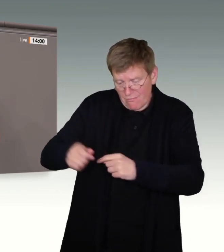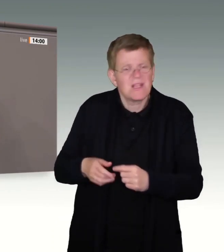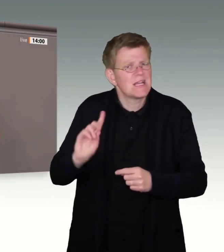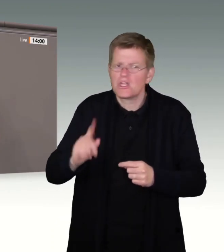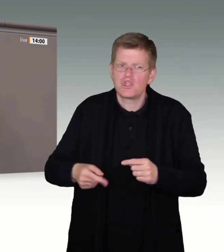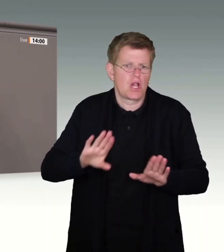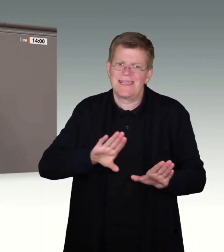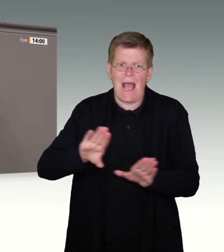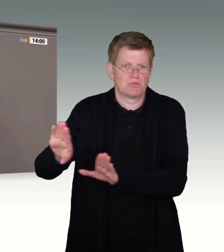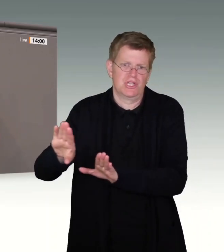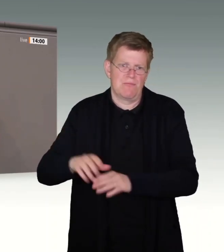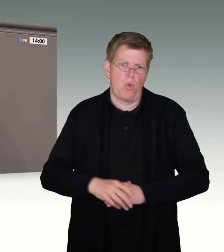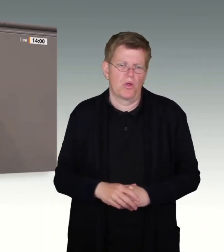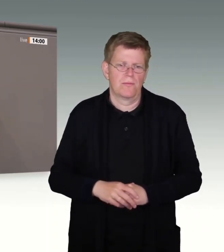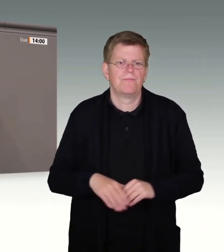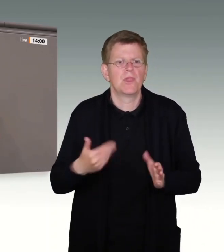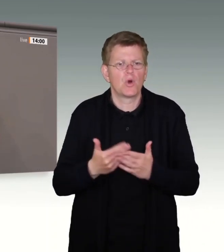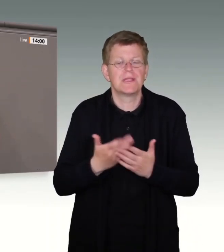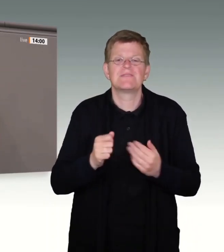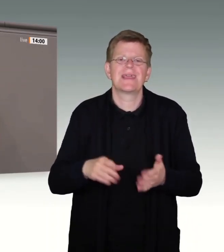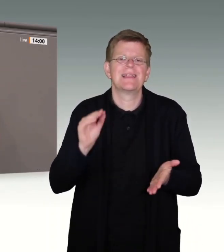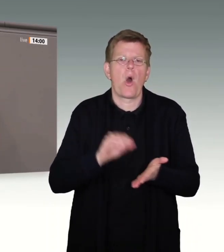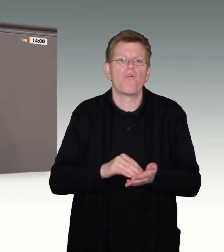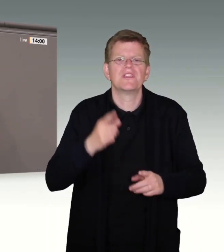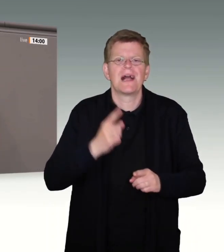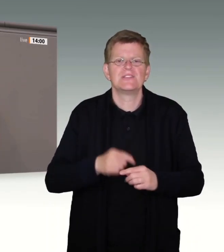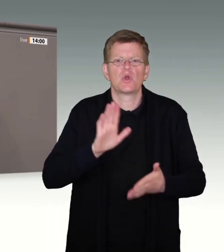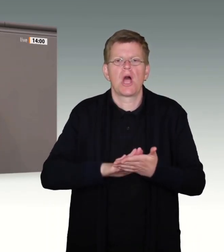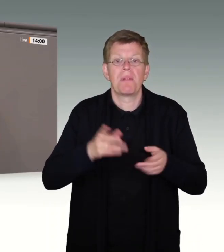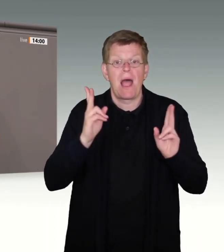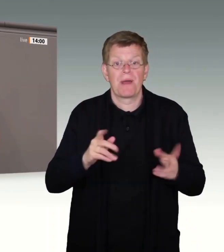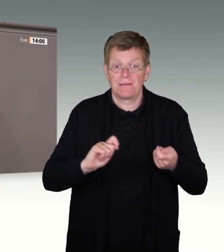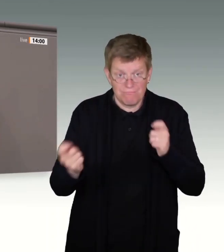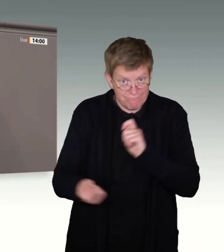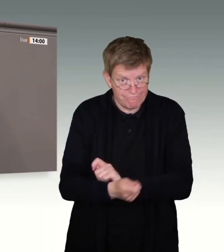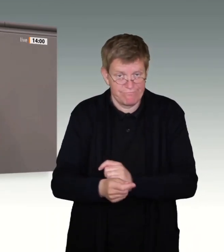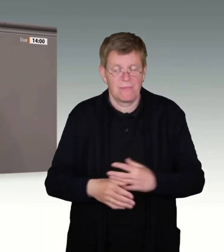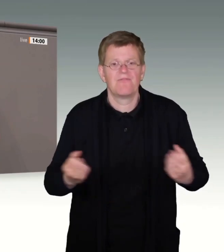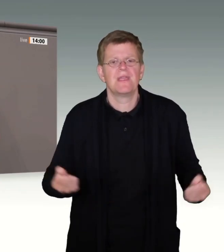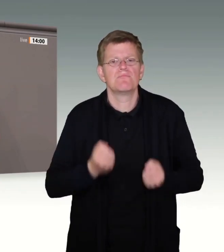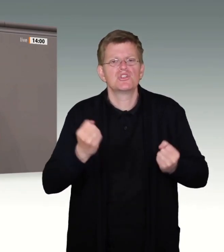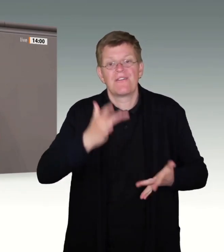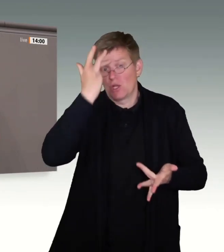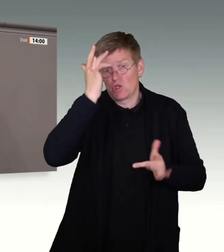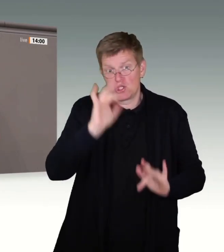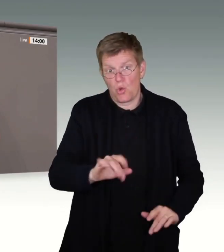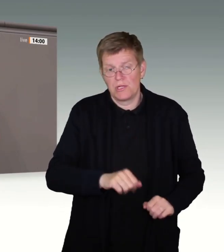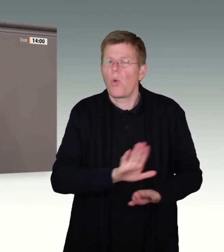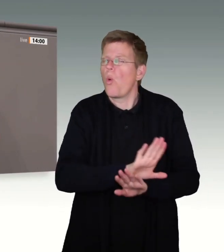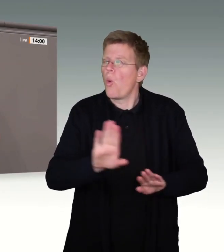Deshalb ändern wir das Aufenthalts- und Bleiberecht. Wir werden nicht nur die Beschäftigungsduldung entfristen, wir werden auch insbesondere